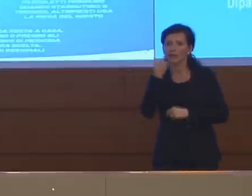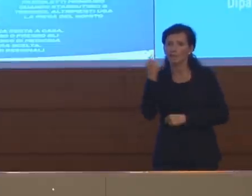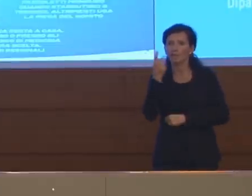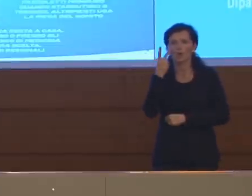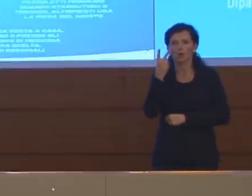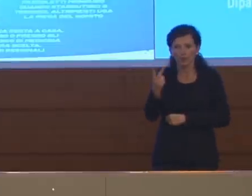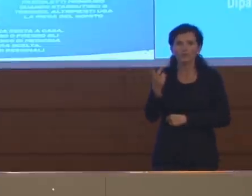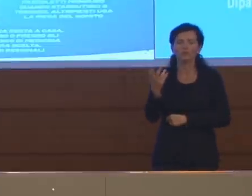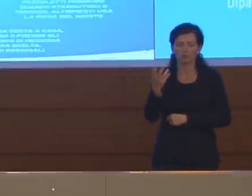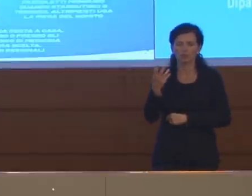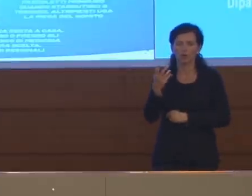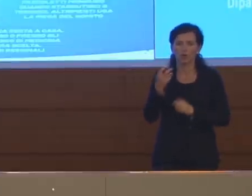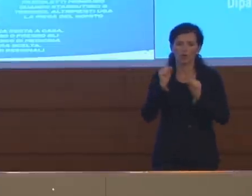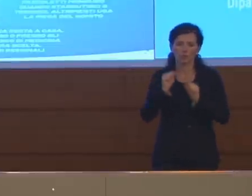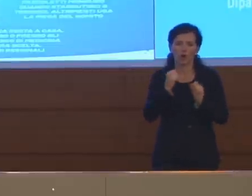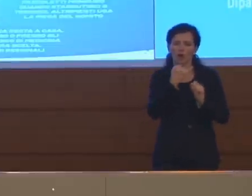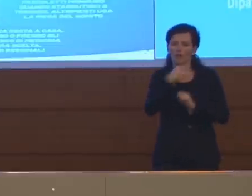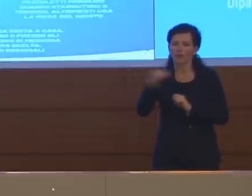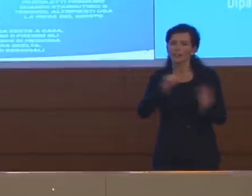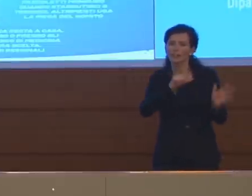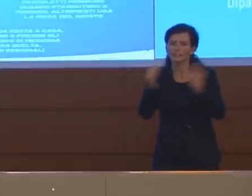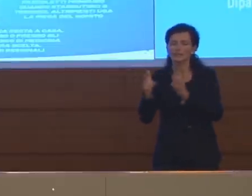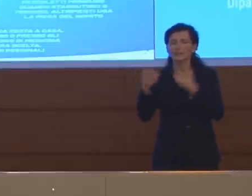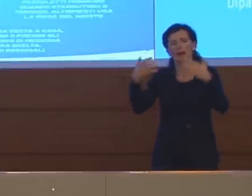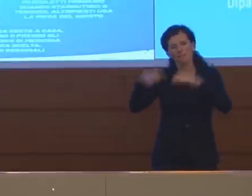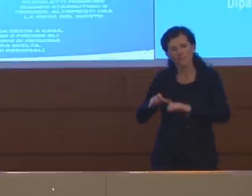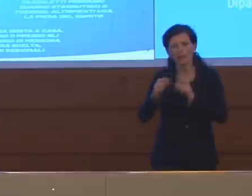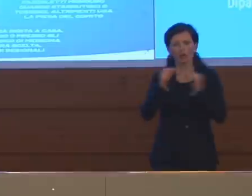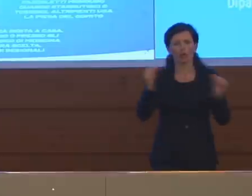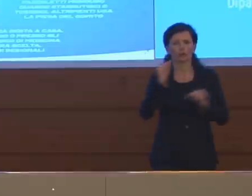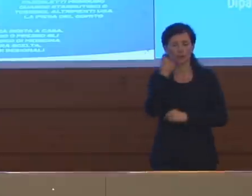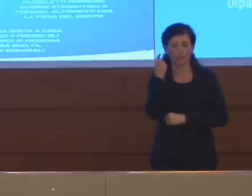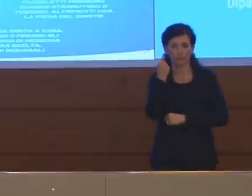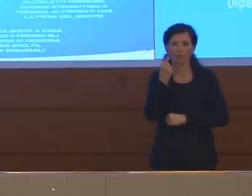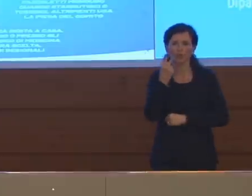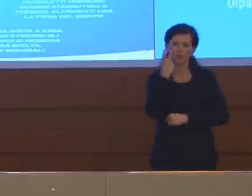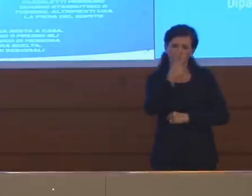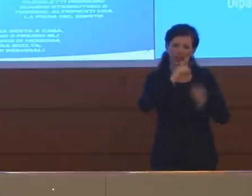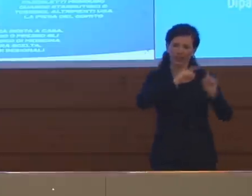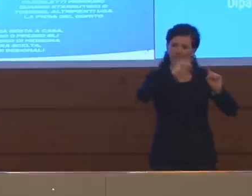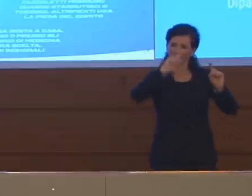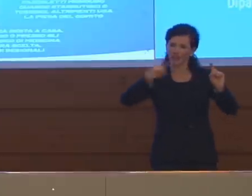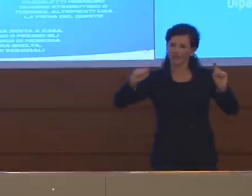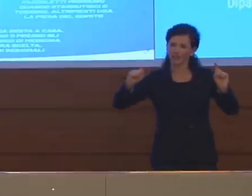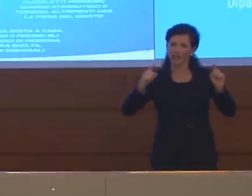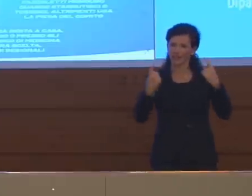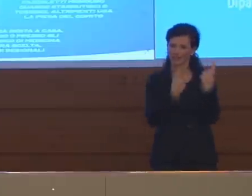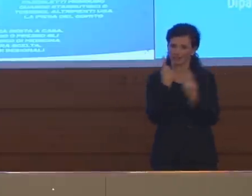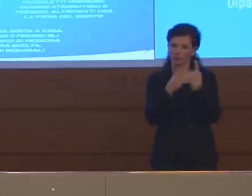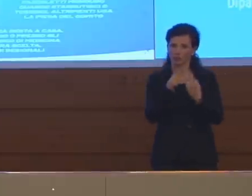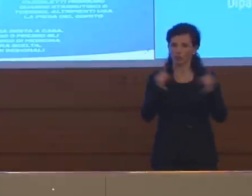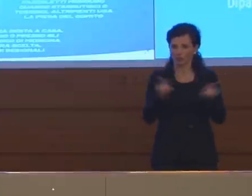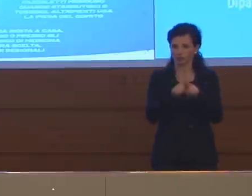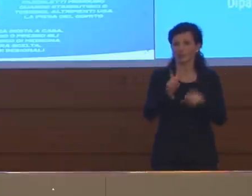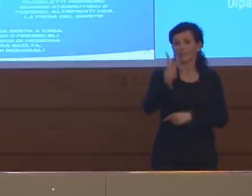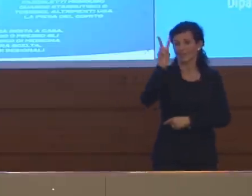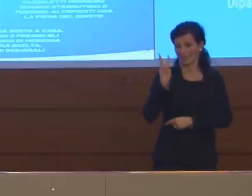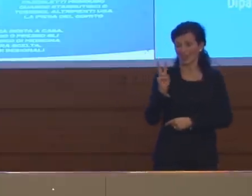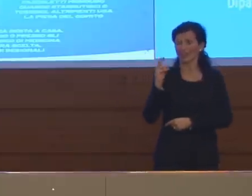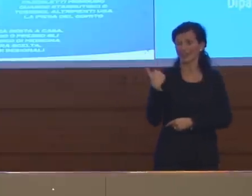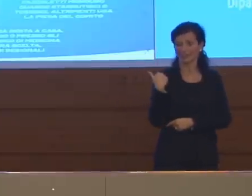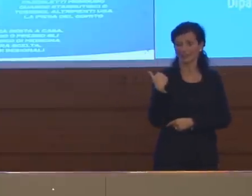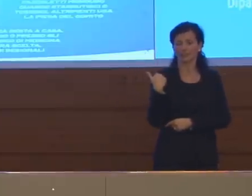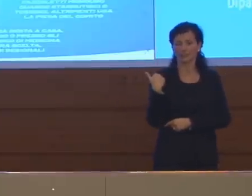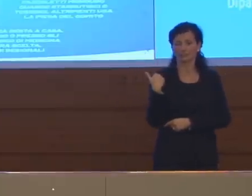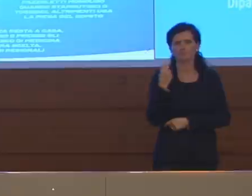nel fine settimana. Il trend, però, generale, va verso una riduzione e, come abbiamo visto anche venerdì scorso, anche i